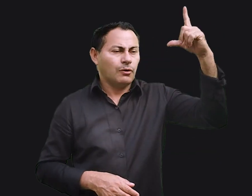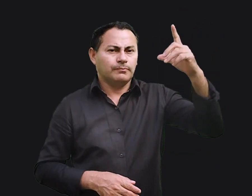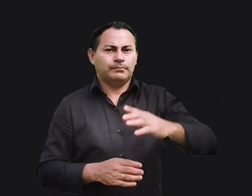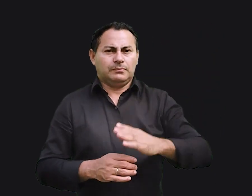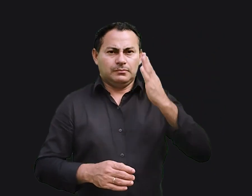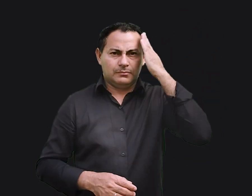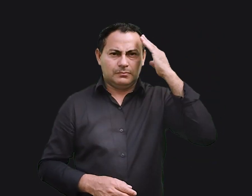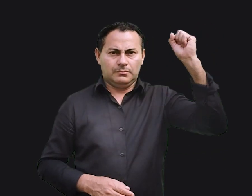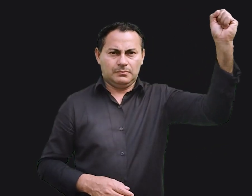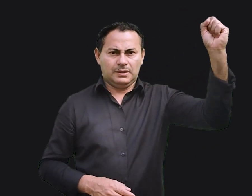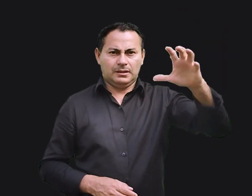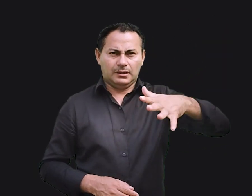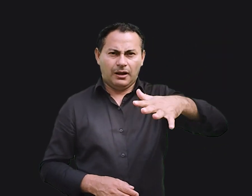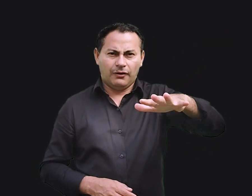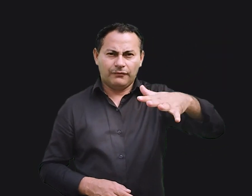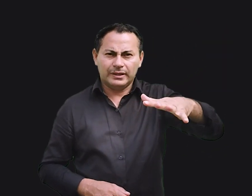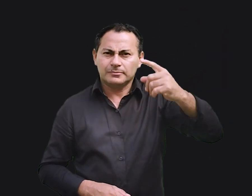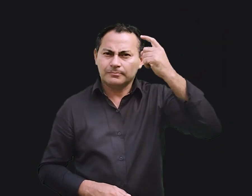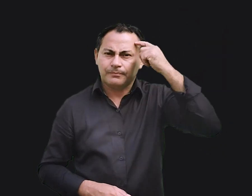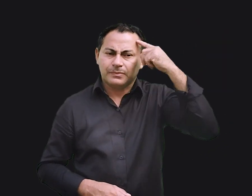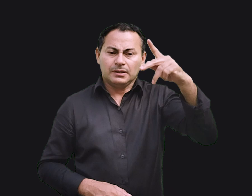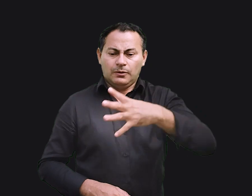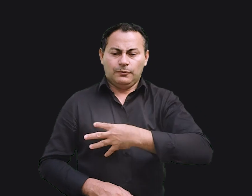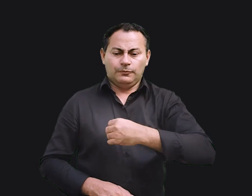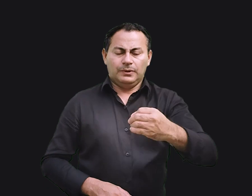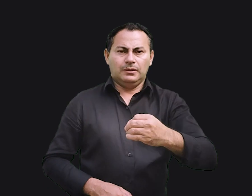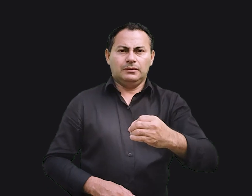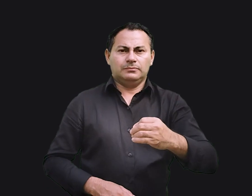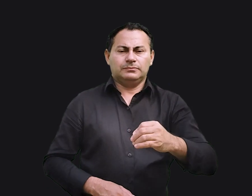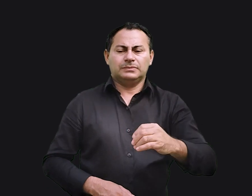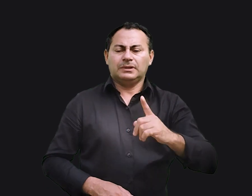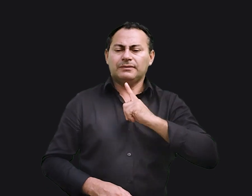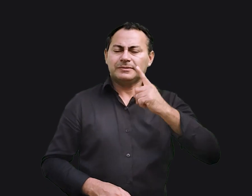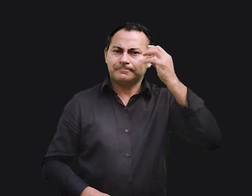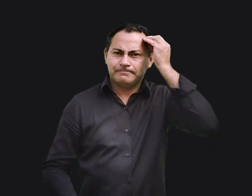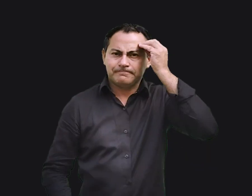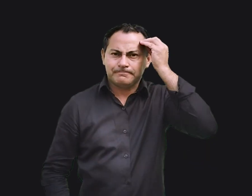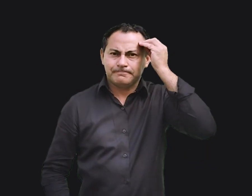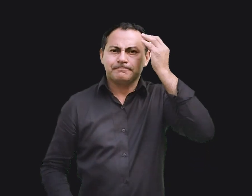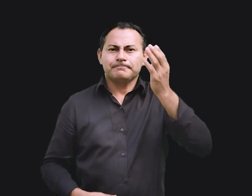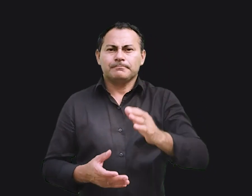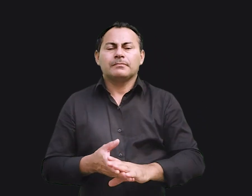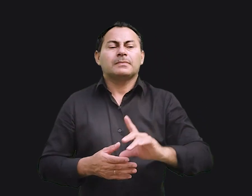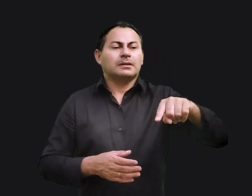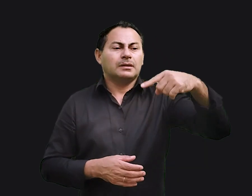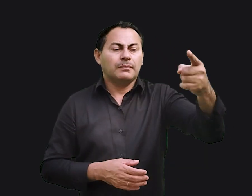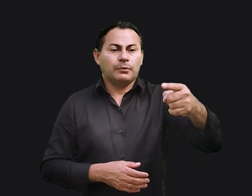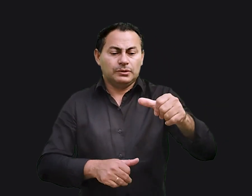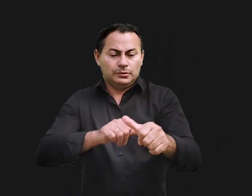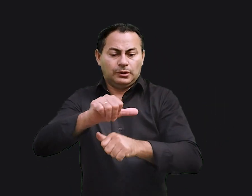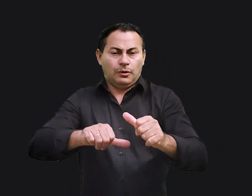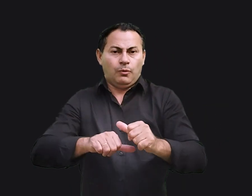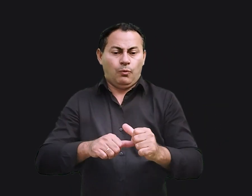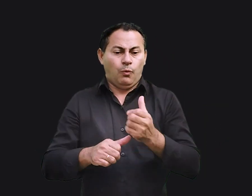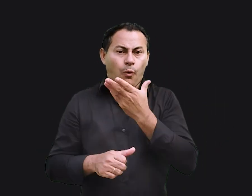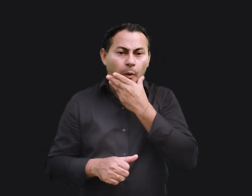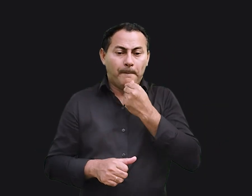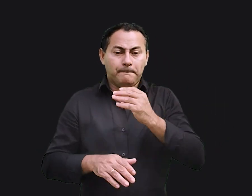Salomão provavelmente estava pensando no seu filho quando chegou a essa conclusão. Depois de se tornar o homem mais rico do